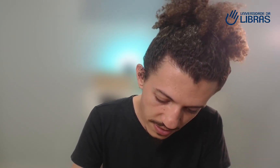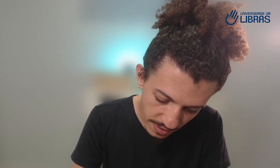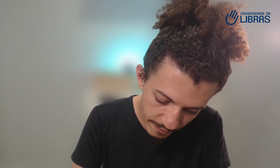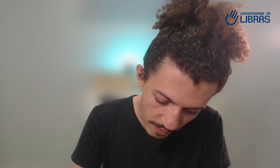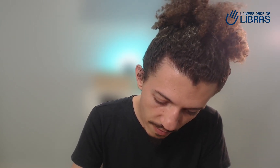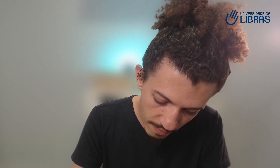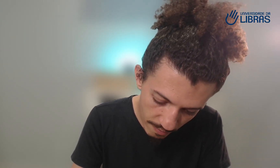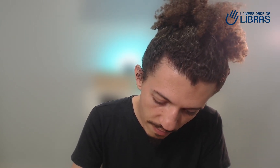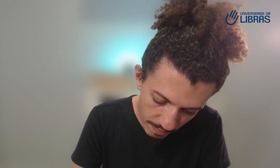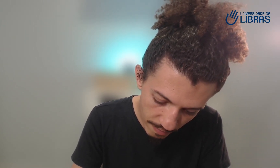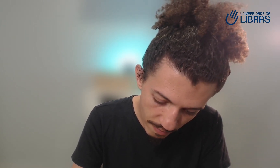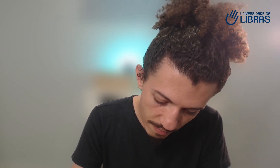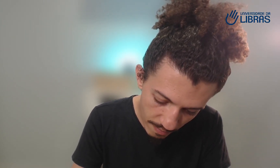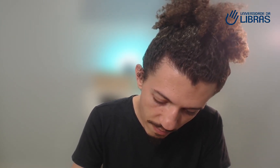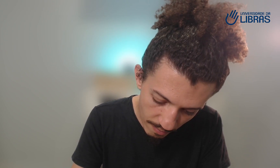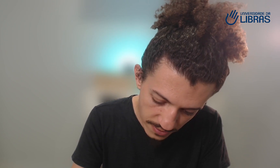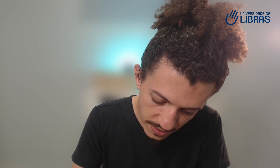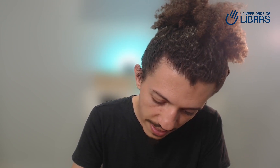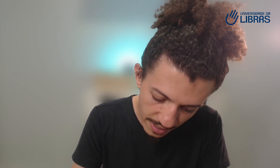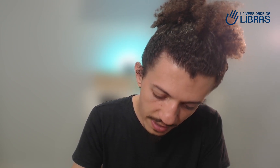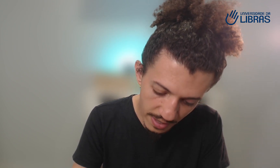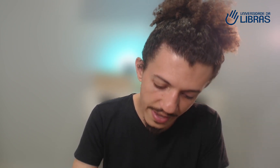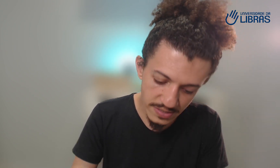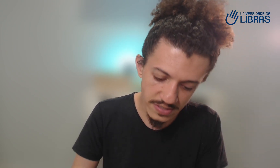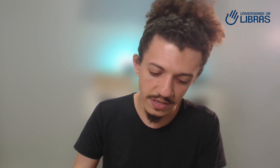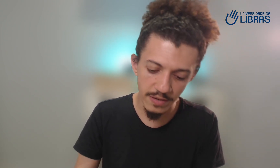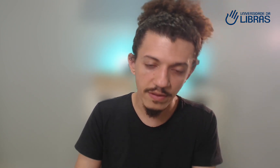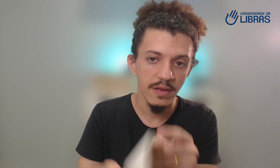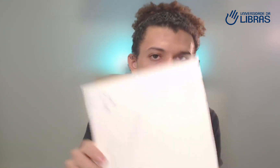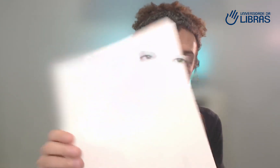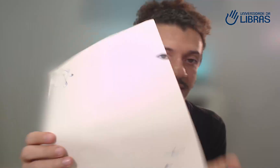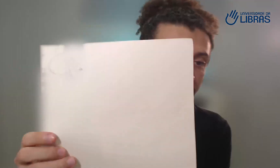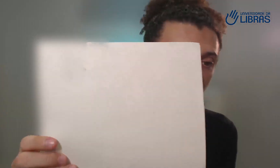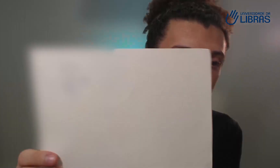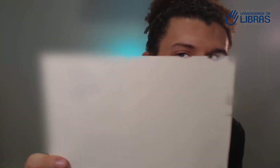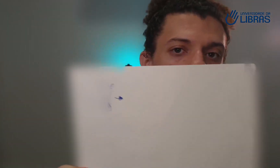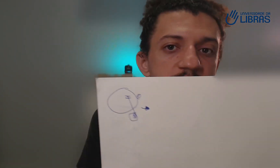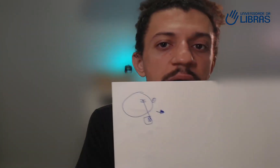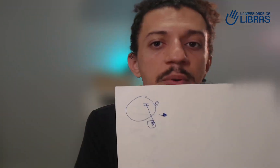e vou mostrar dessa forma aqui, por exemplo.